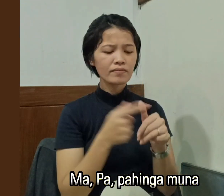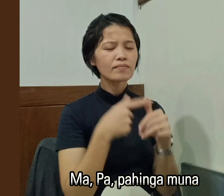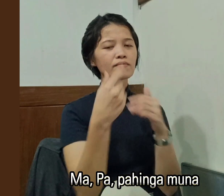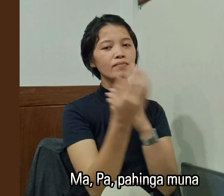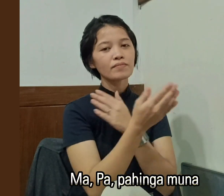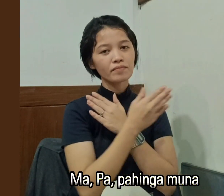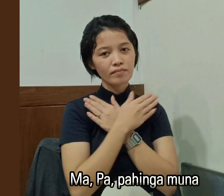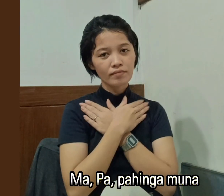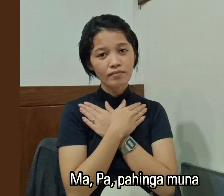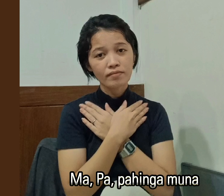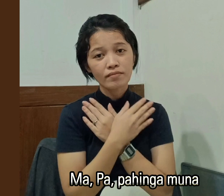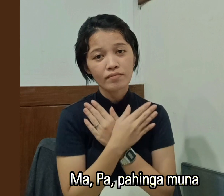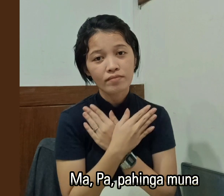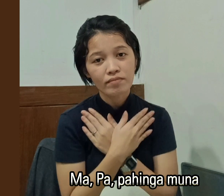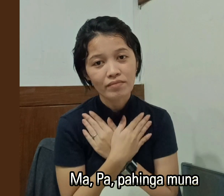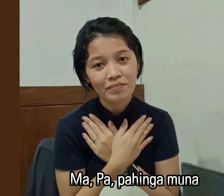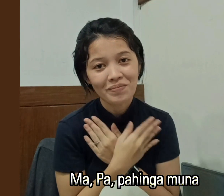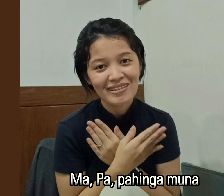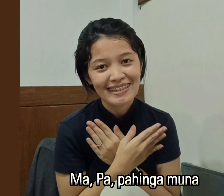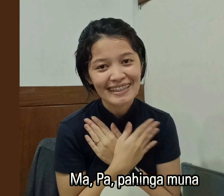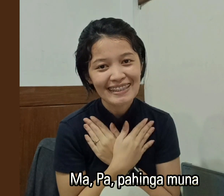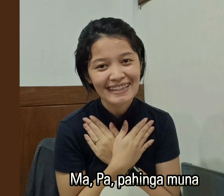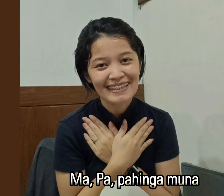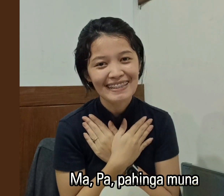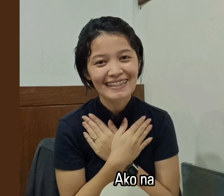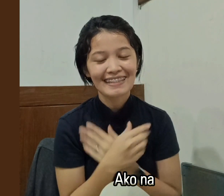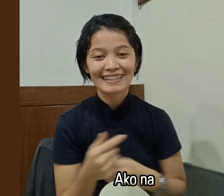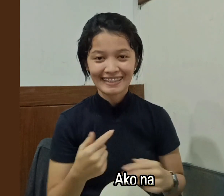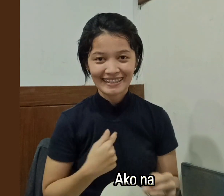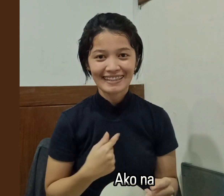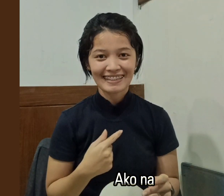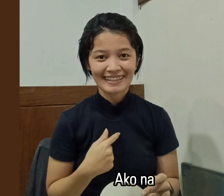Pahinga muna. Ako na.